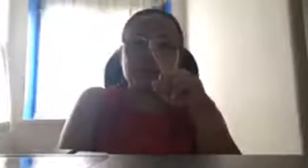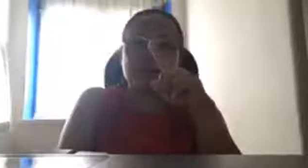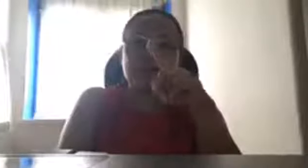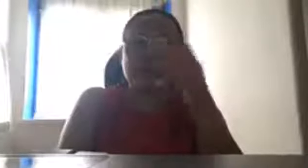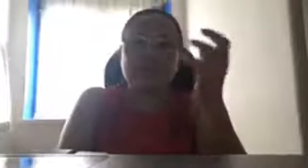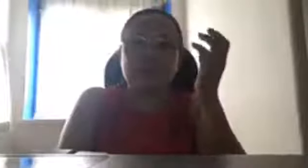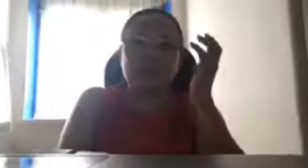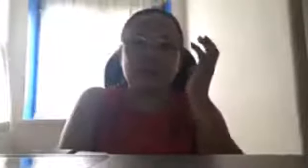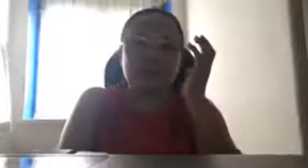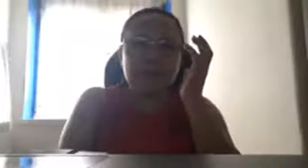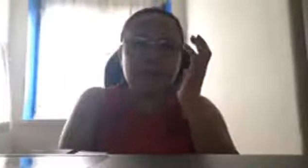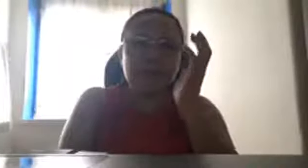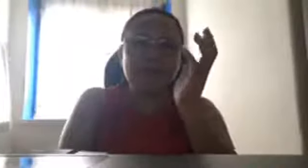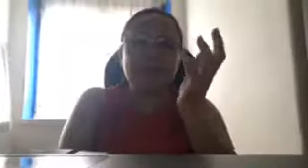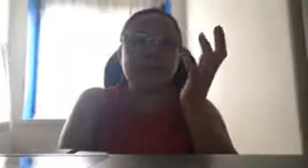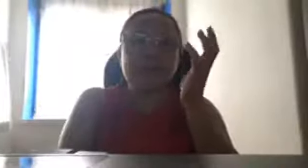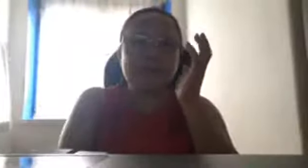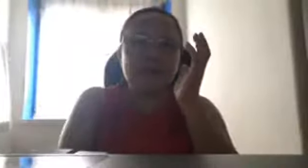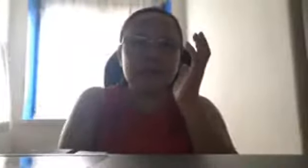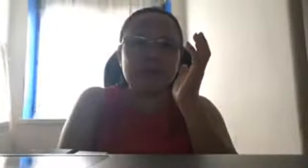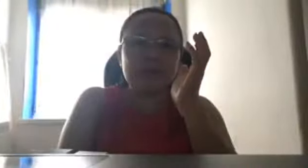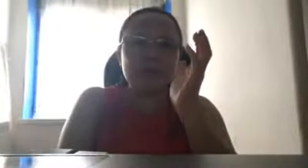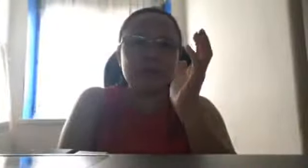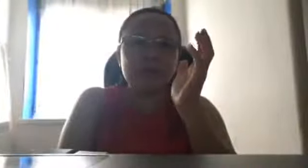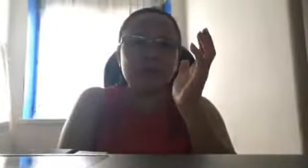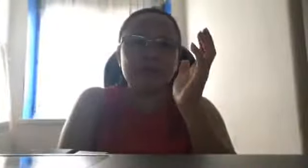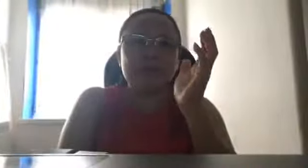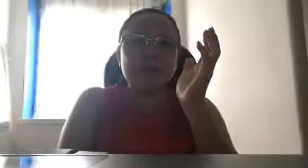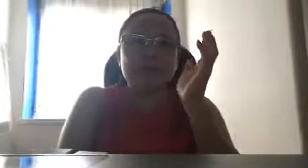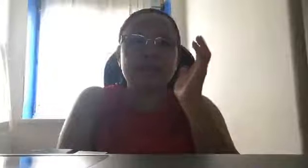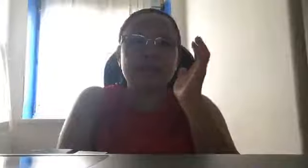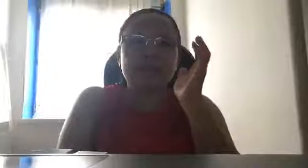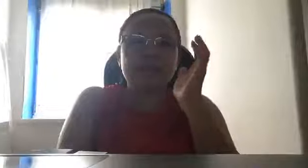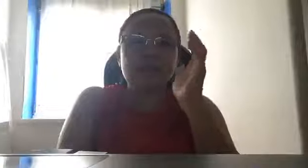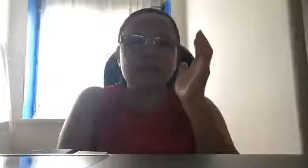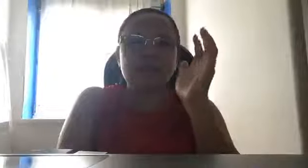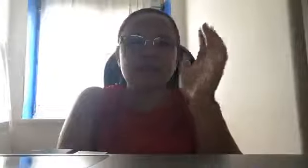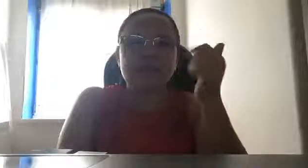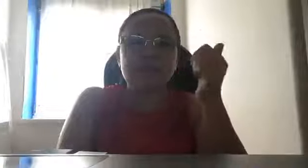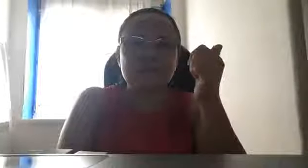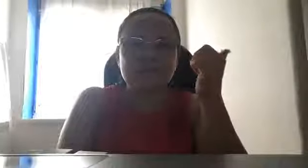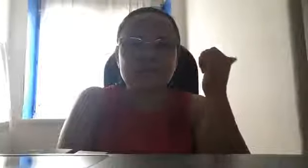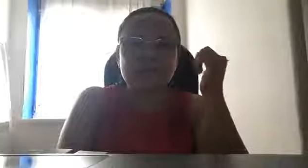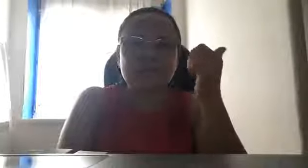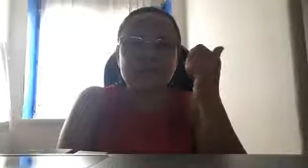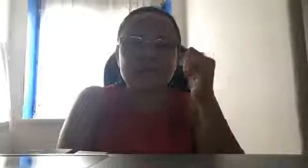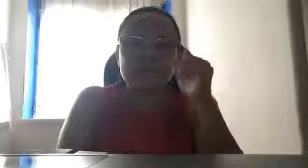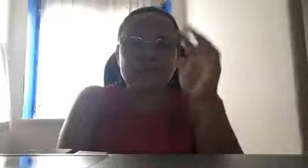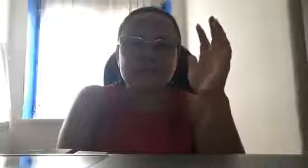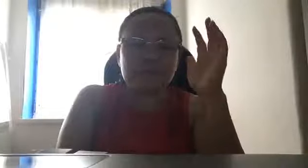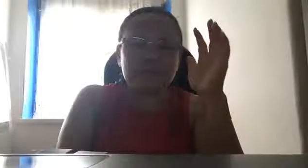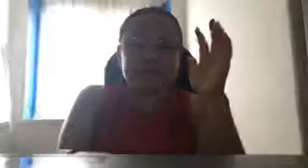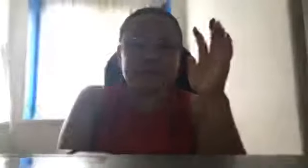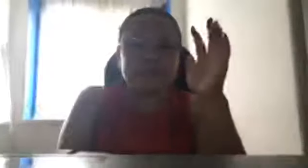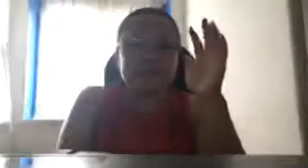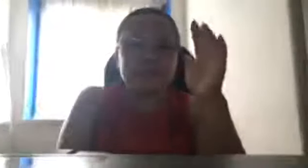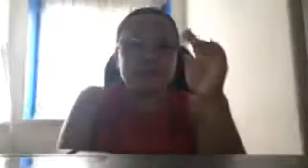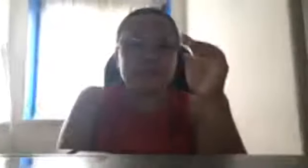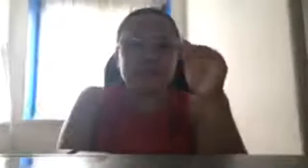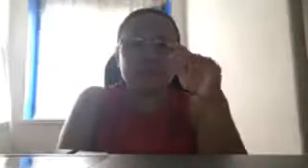namin, ang aming ipinaglalaban noon, Thank you po sa inyong mga thumbs up. Thank you po sa lahat